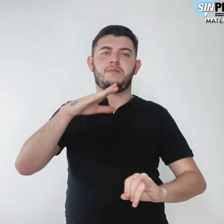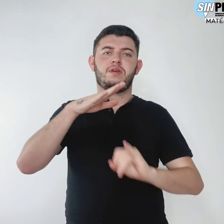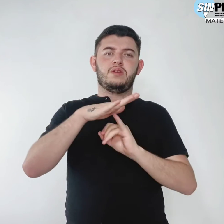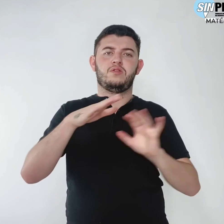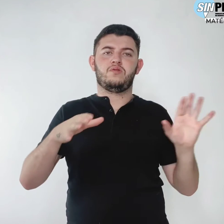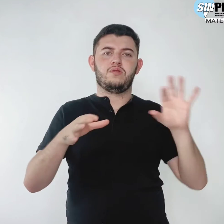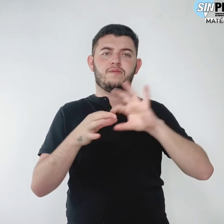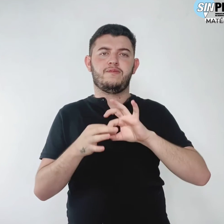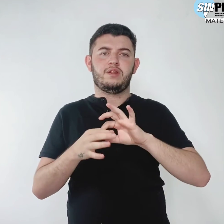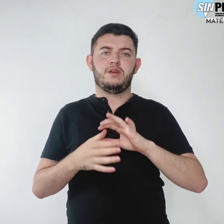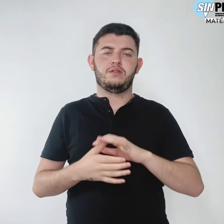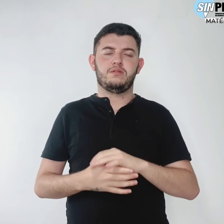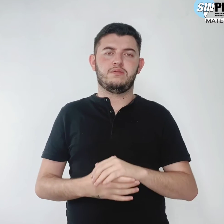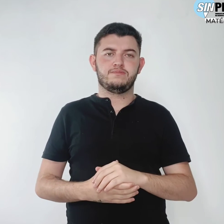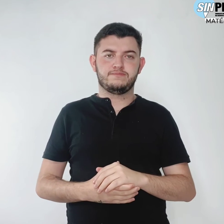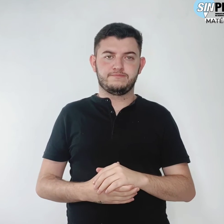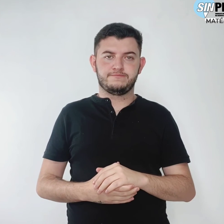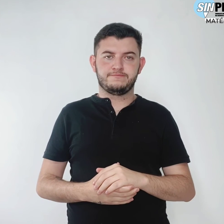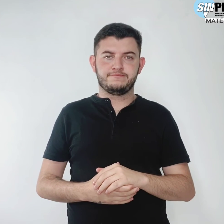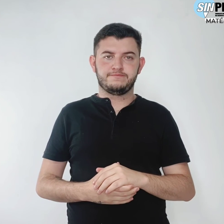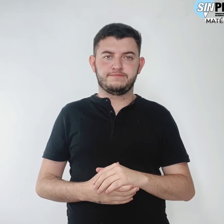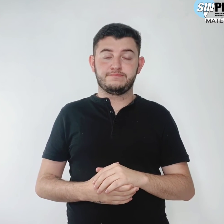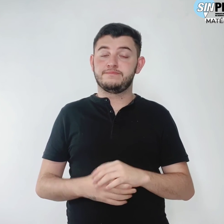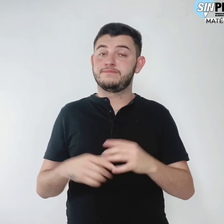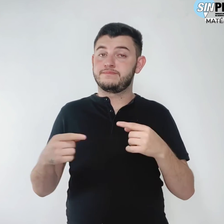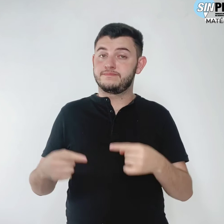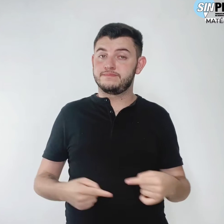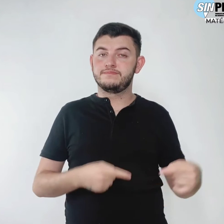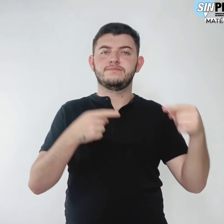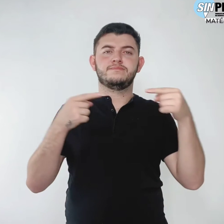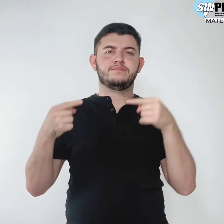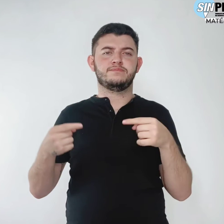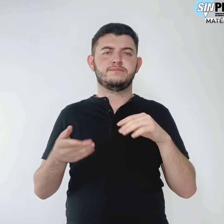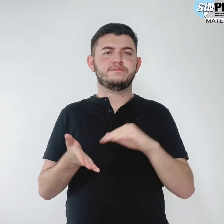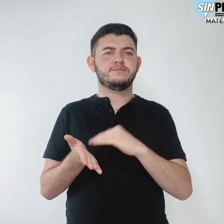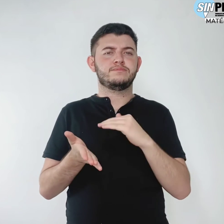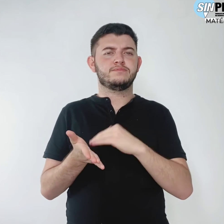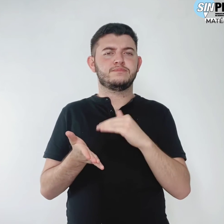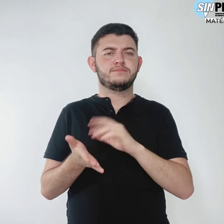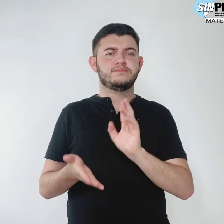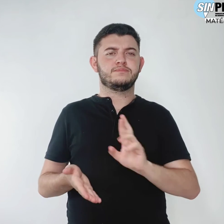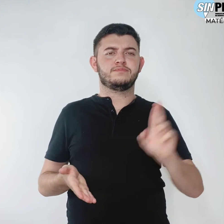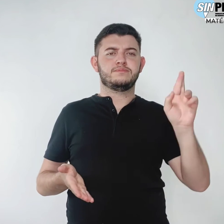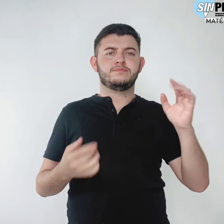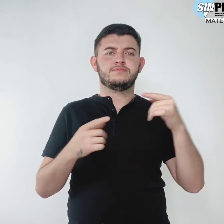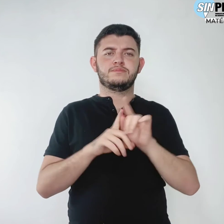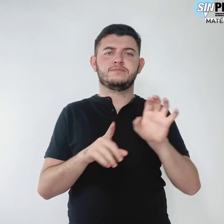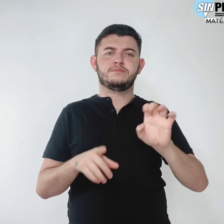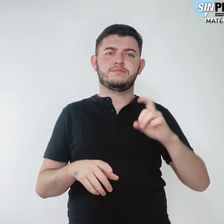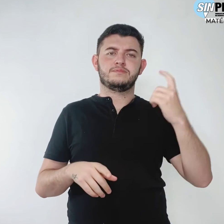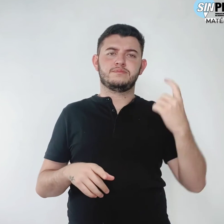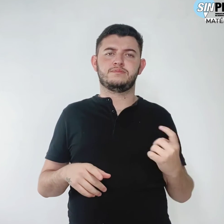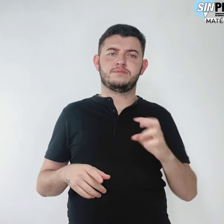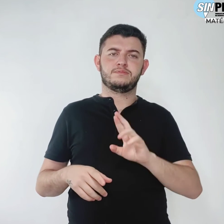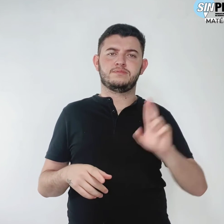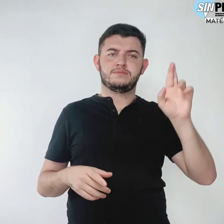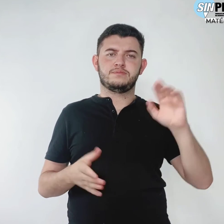entidades filiadas. Debater com secretários e ex-secretários de